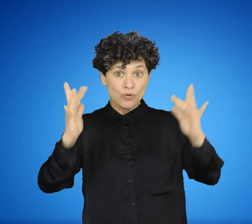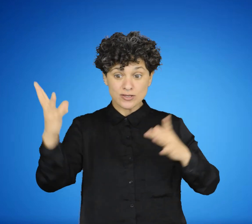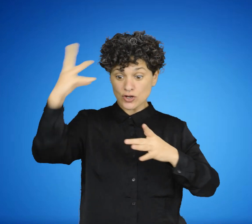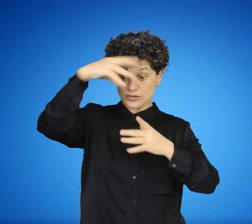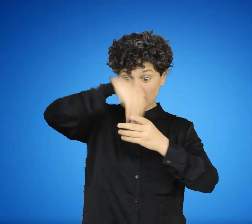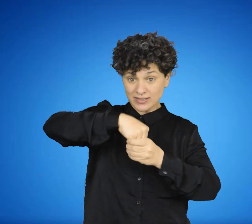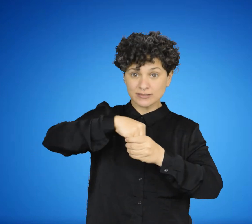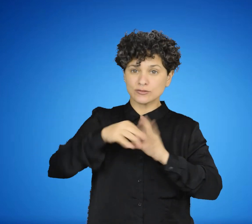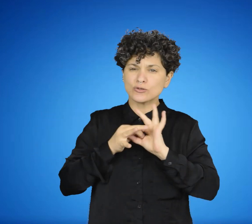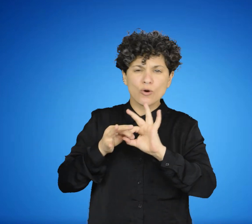tener el mismo fin.